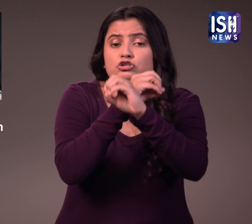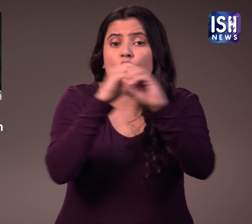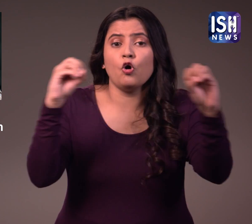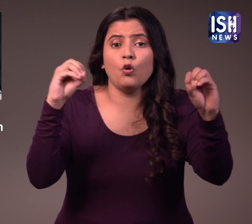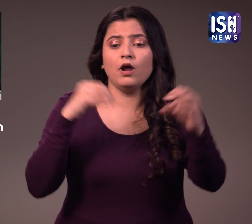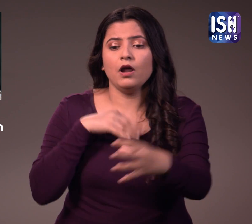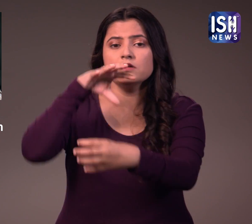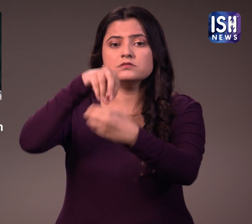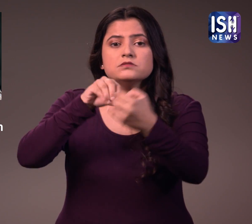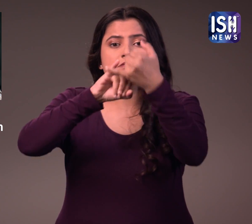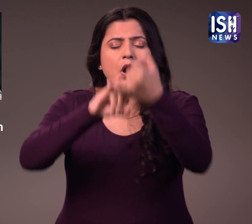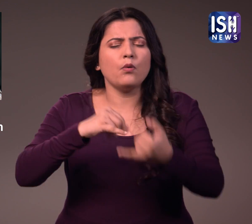दिलजस्पी नहीं है